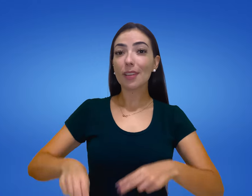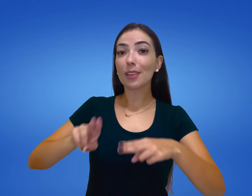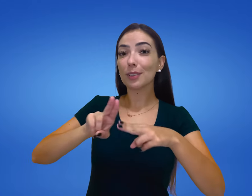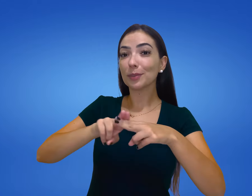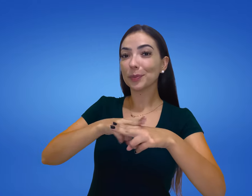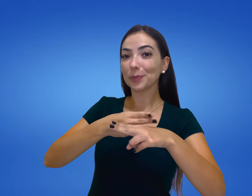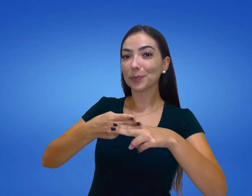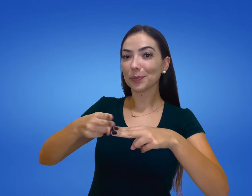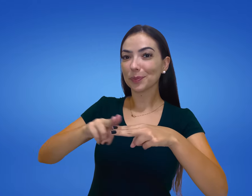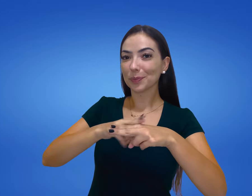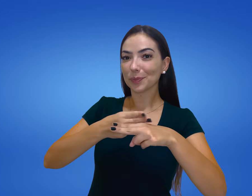Chocolate